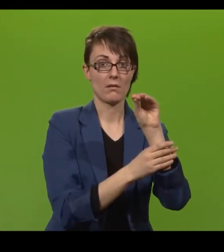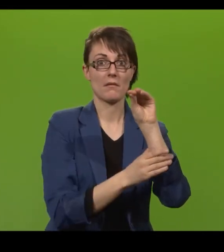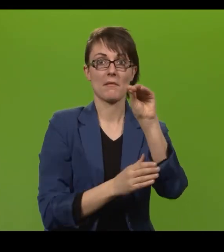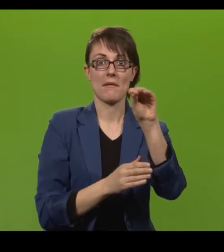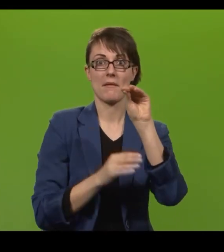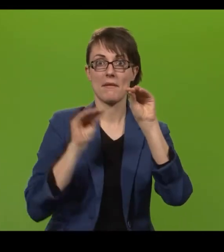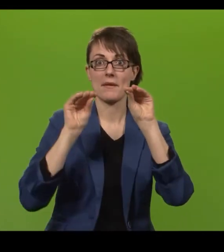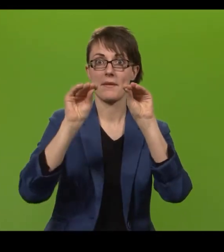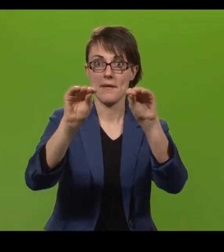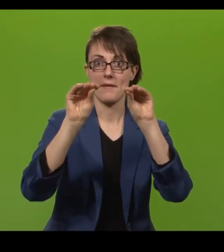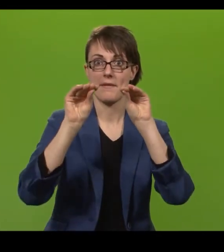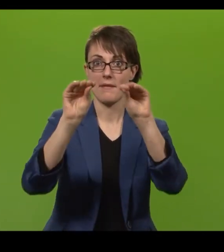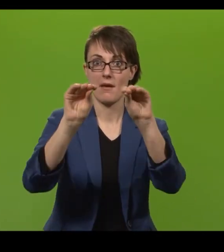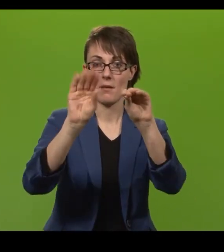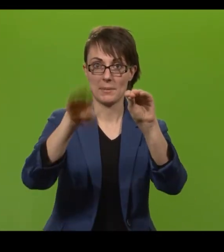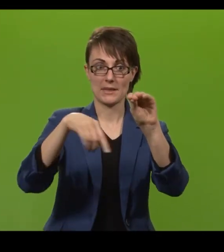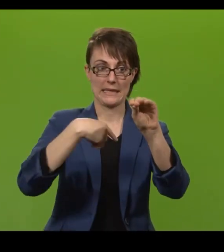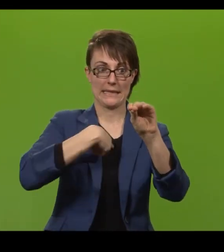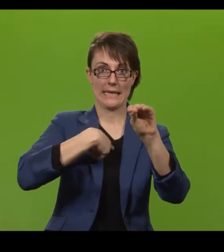snúa þér. Þú ert andlæð. Ég kennir þér.